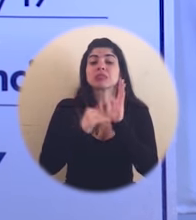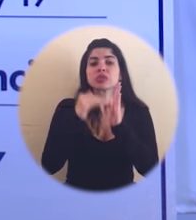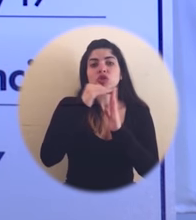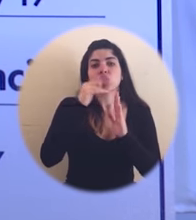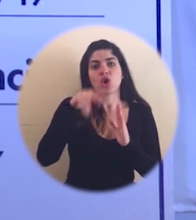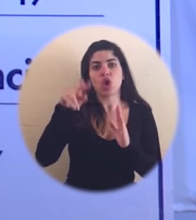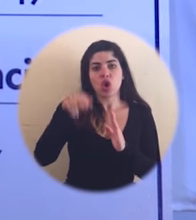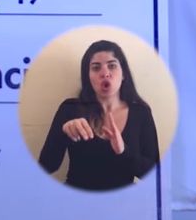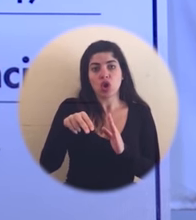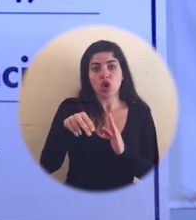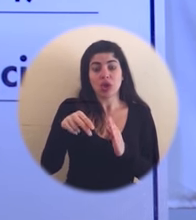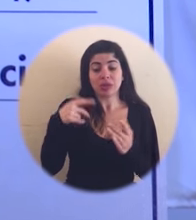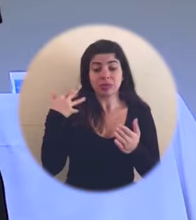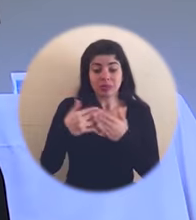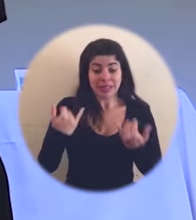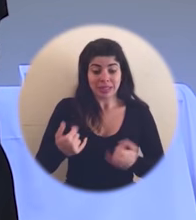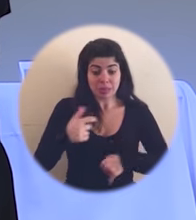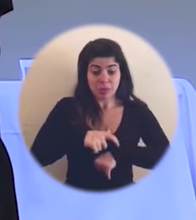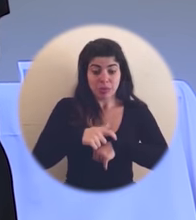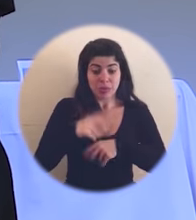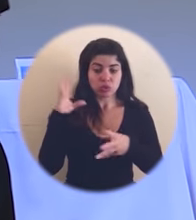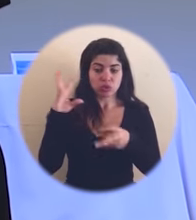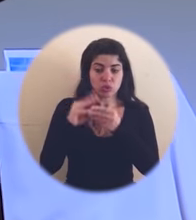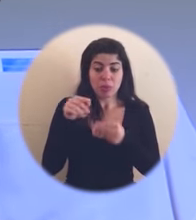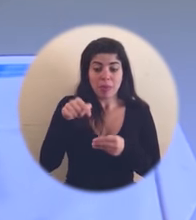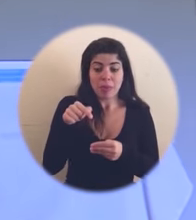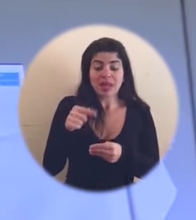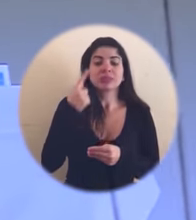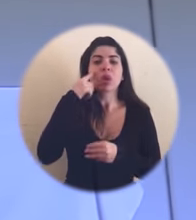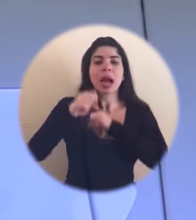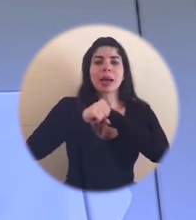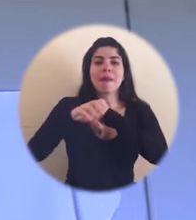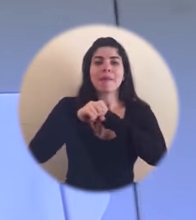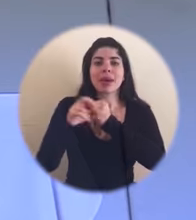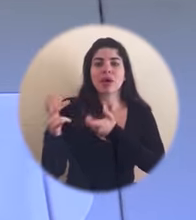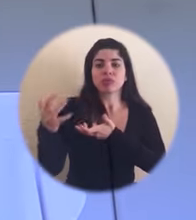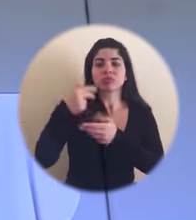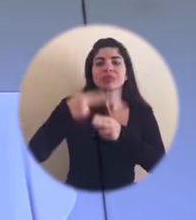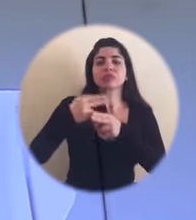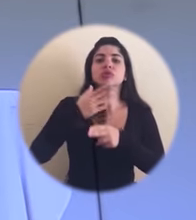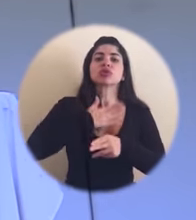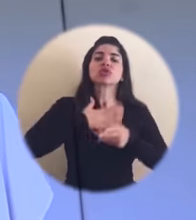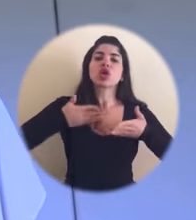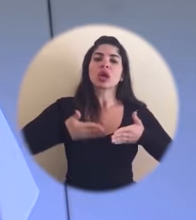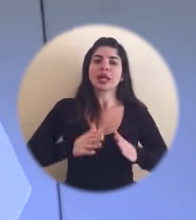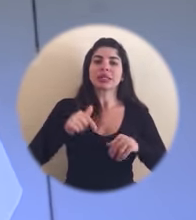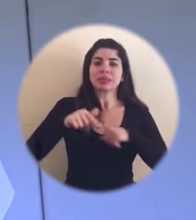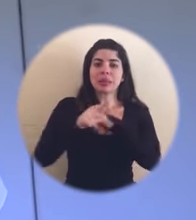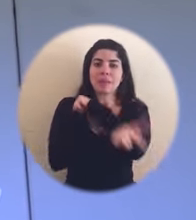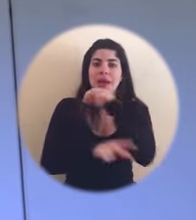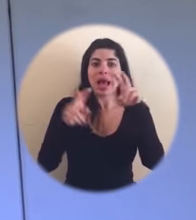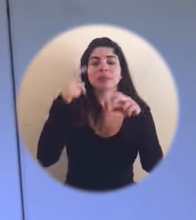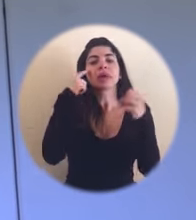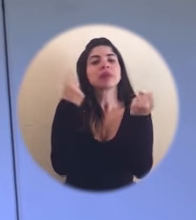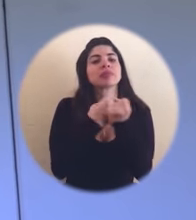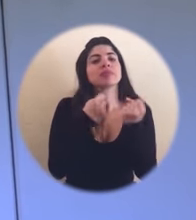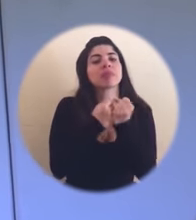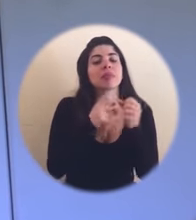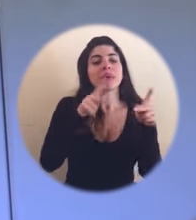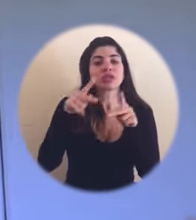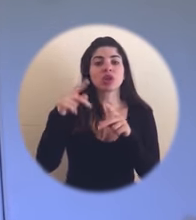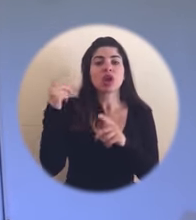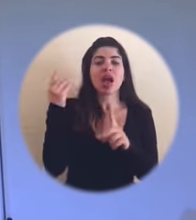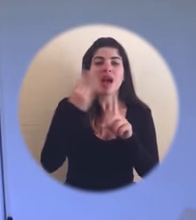a esta fecha se contabilizan como producto de la campaña Yo nací en este país, programificado del huracán Otto, de